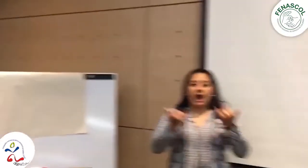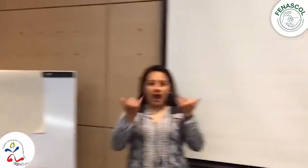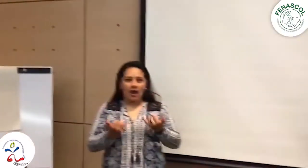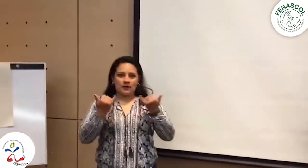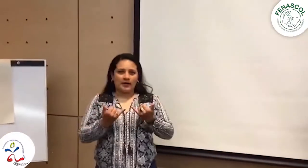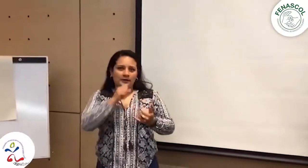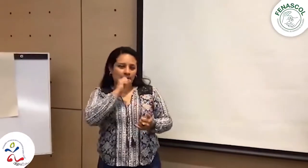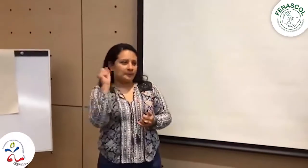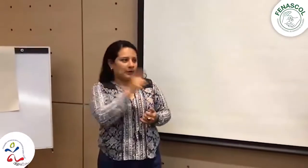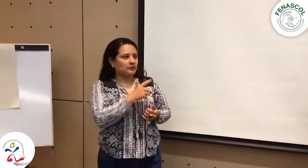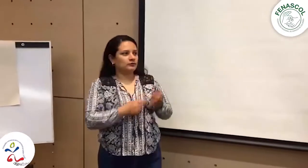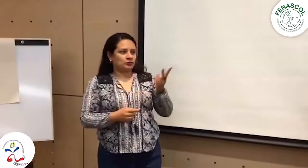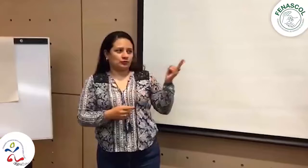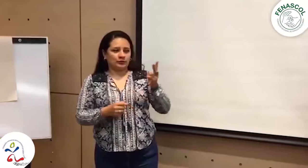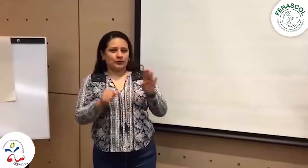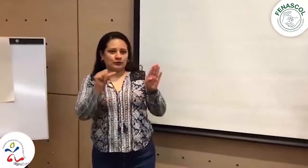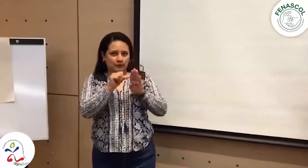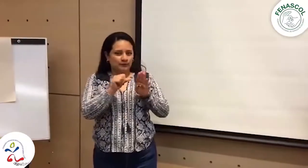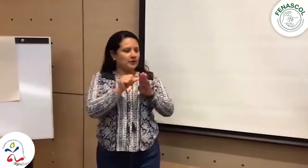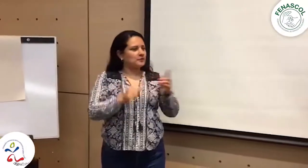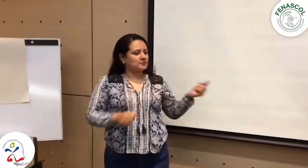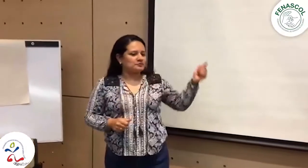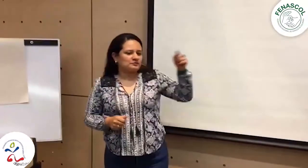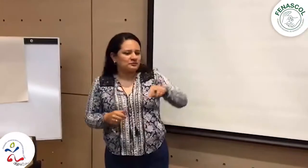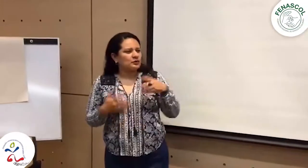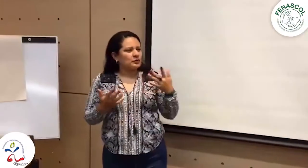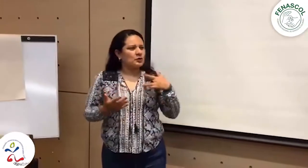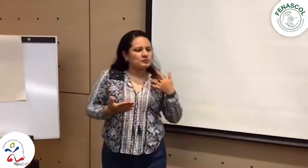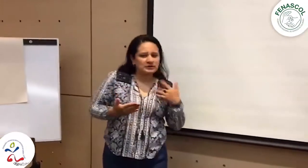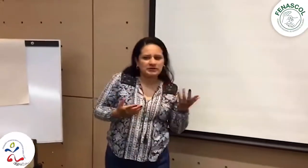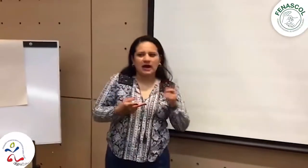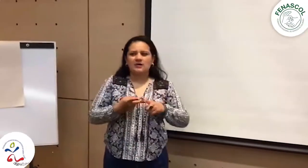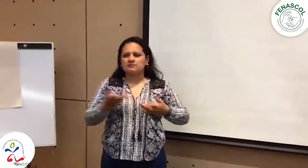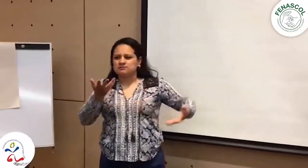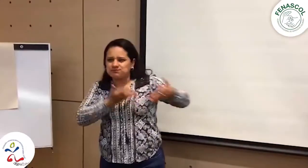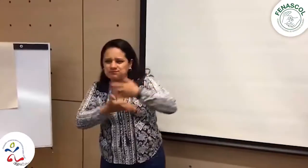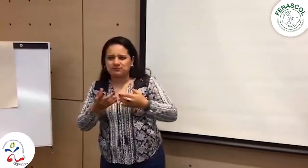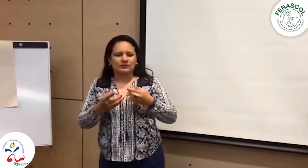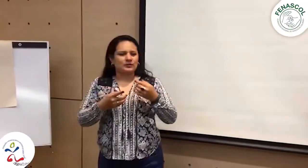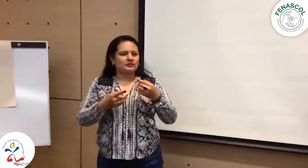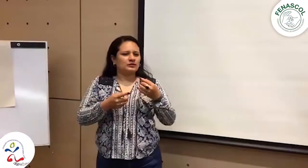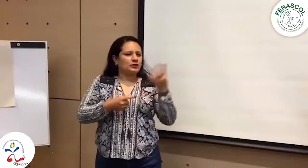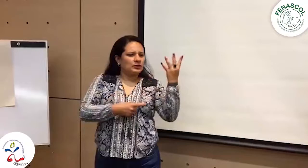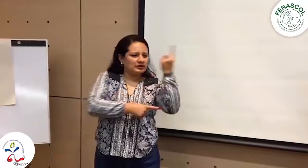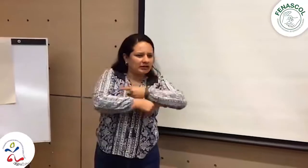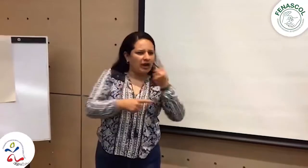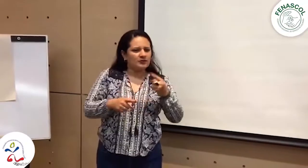Ahora queremos preguntarles a ustedes dos, representantes de la Asociación de Bolívar, cómo se sintieron en este espacio de participación durante estos cuatro